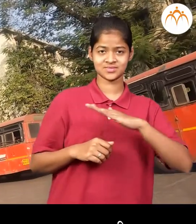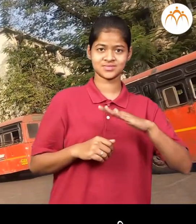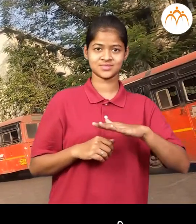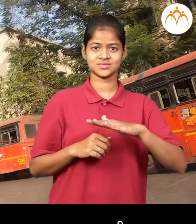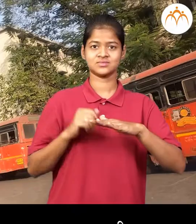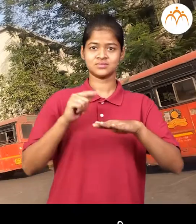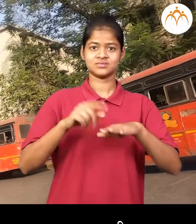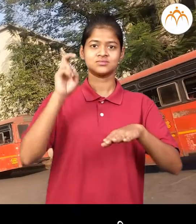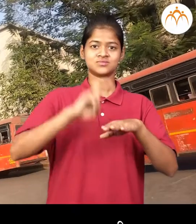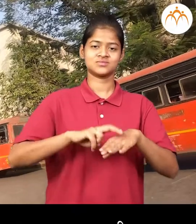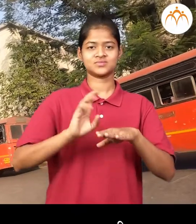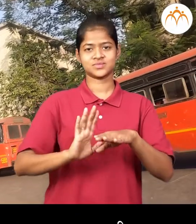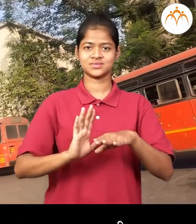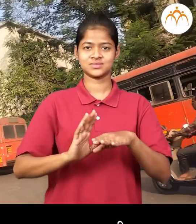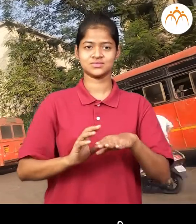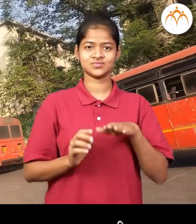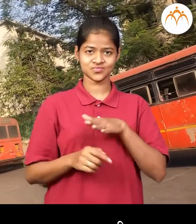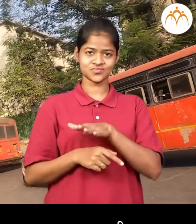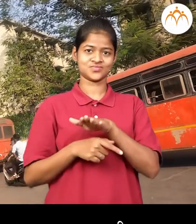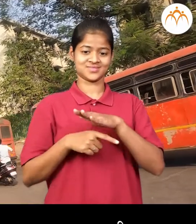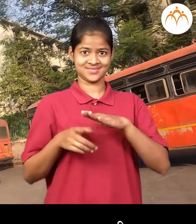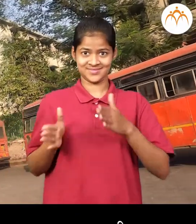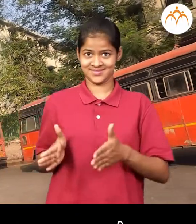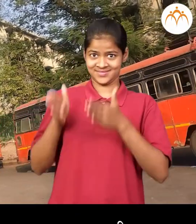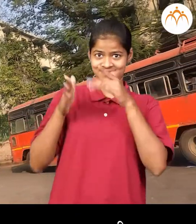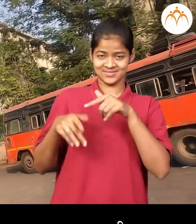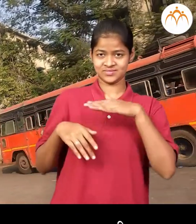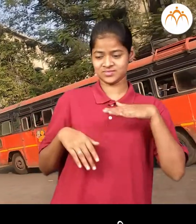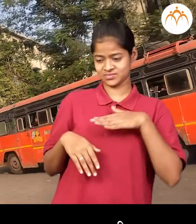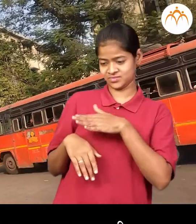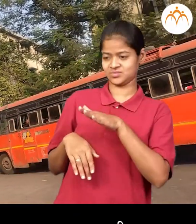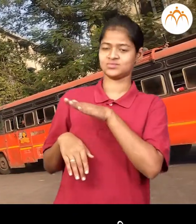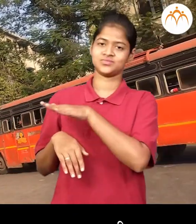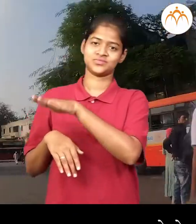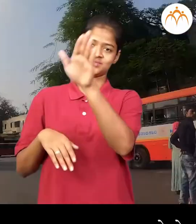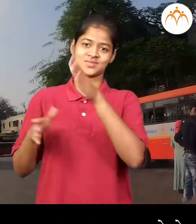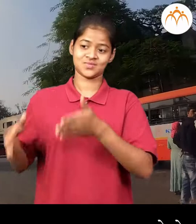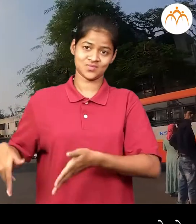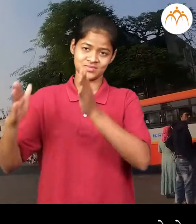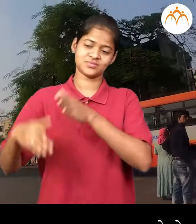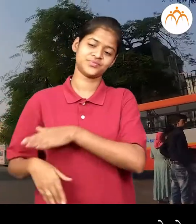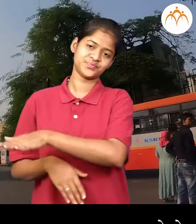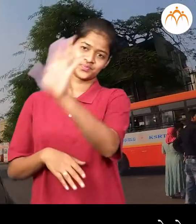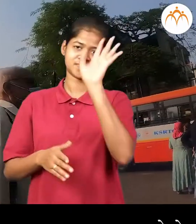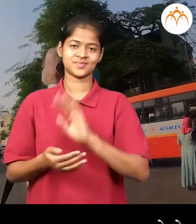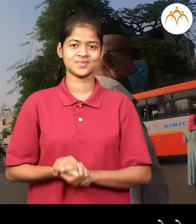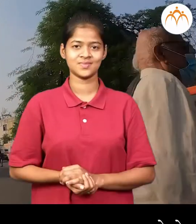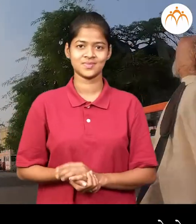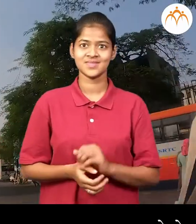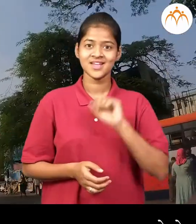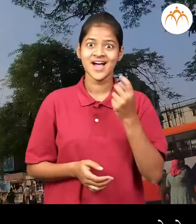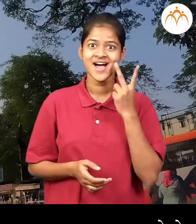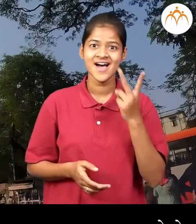जागे वर बसले बस वलून मोठ्या रस्त्यावर अली सुमेधला खूप